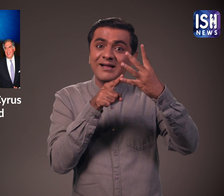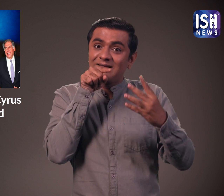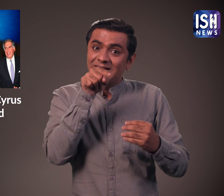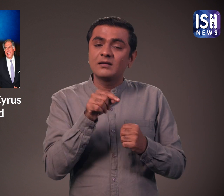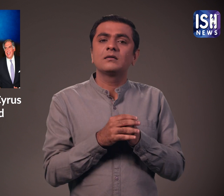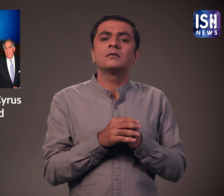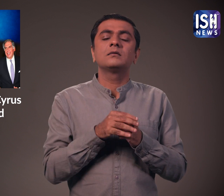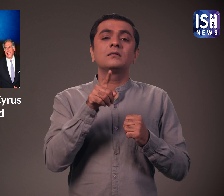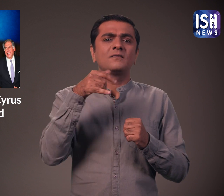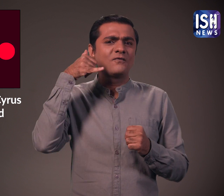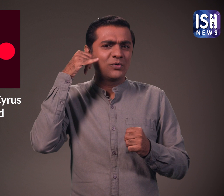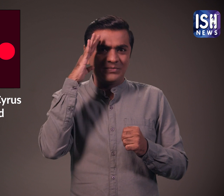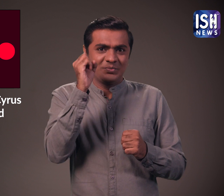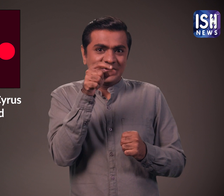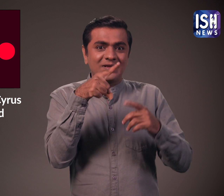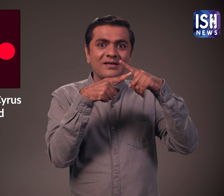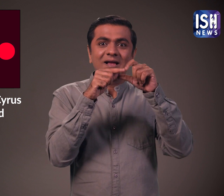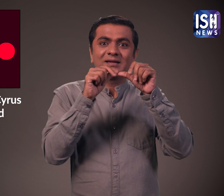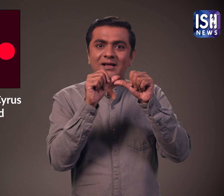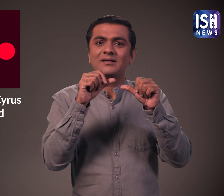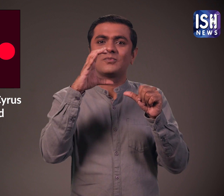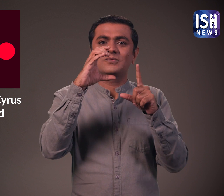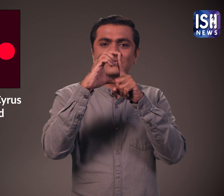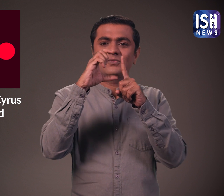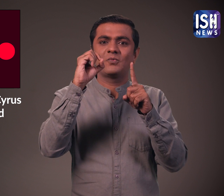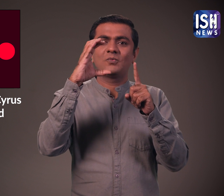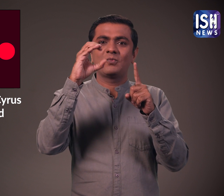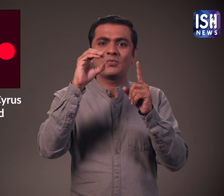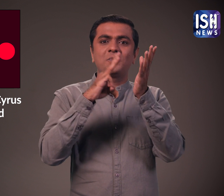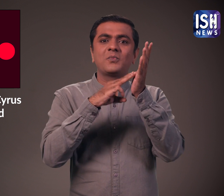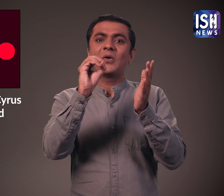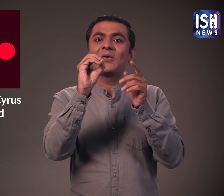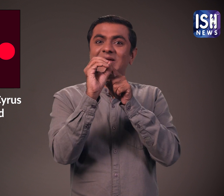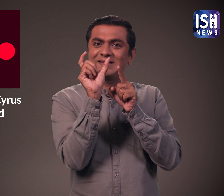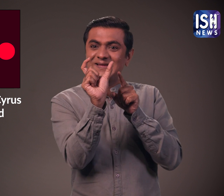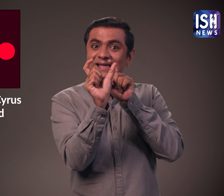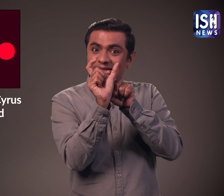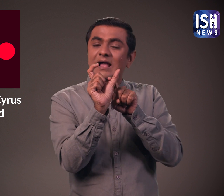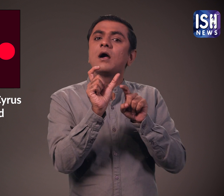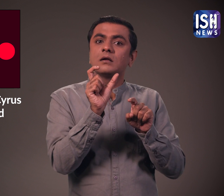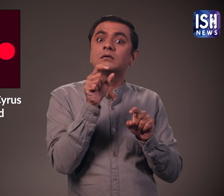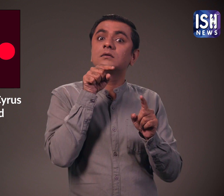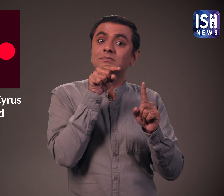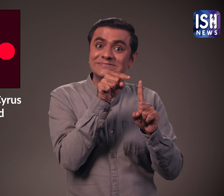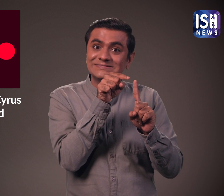टाटा की फोन सेवा टाटा डोकुमो भी मिस्त्री के कारेकाल के दौरान